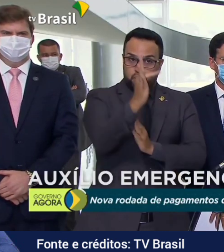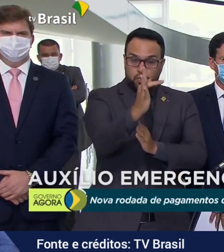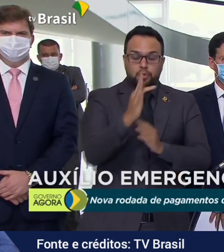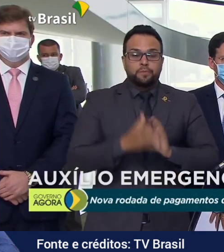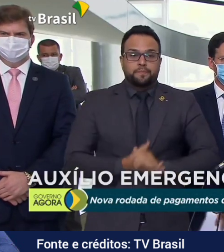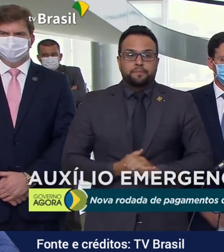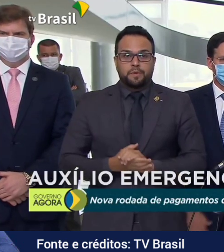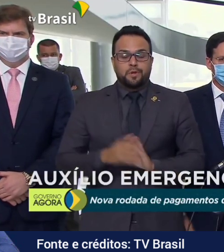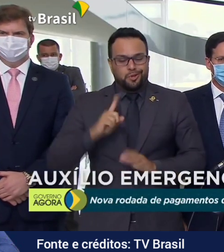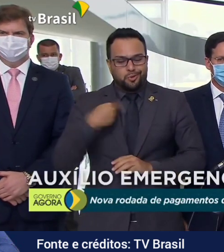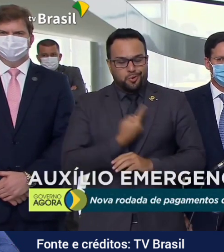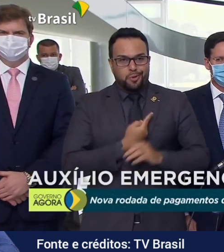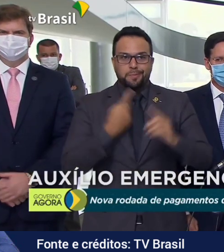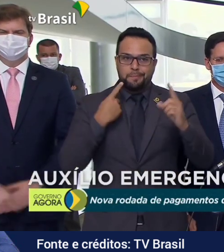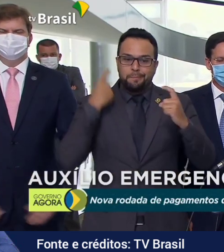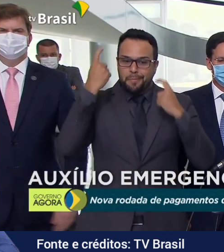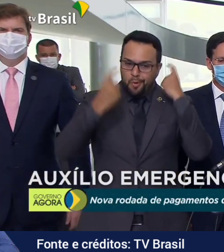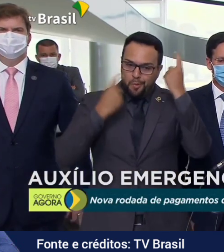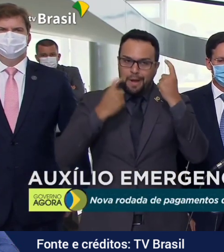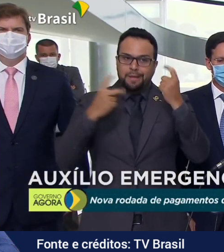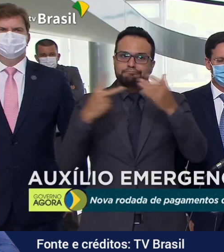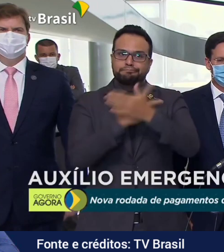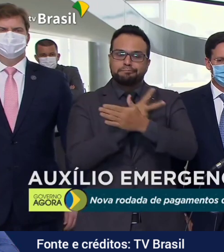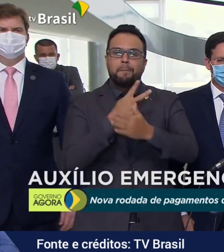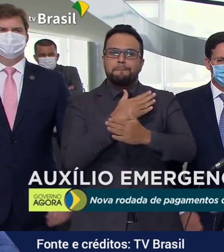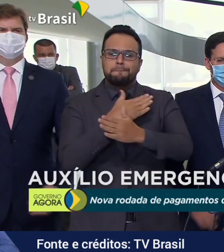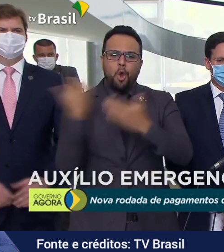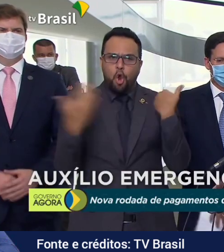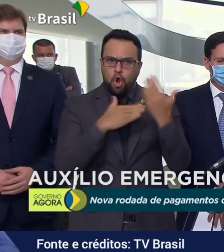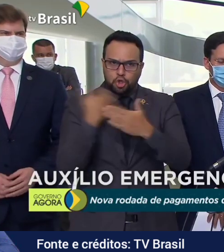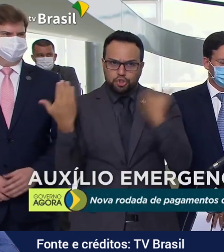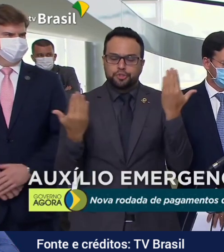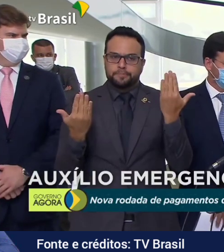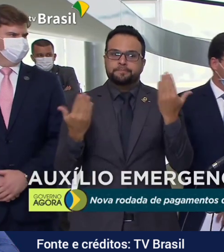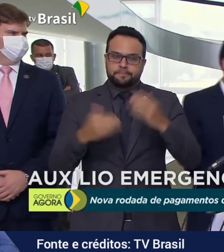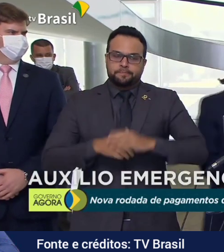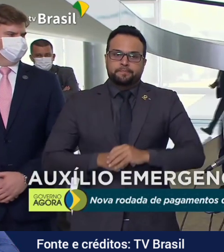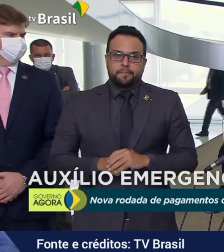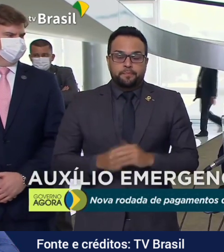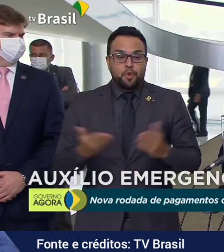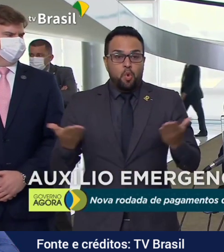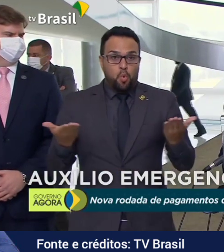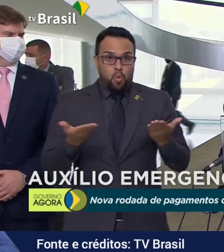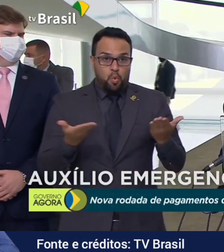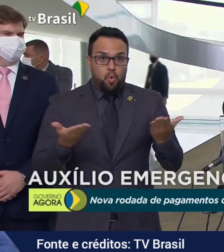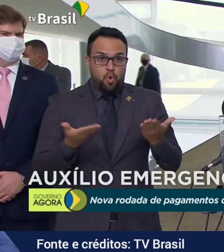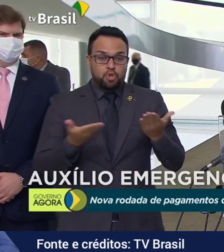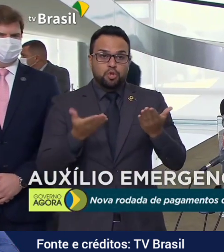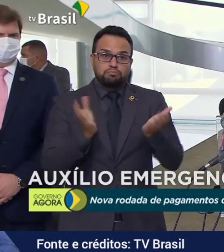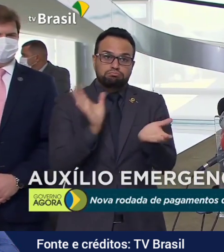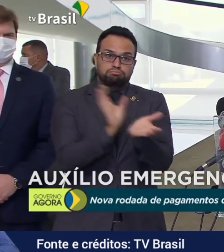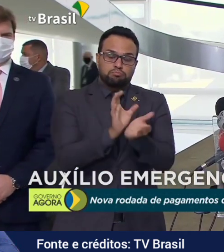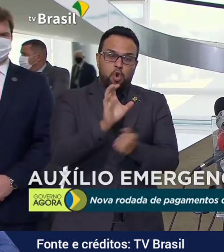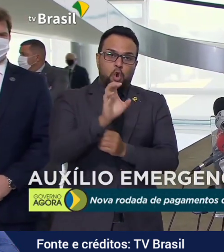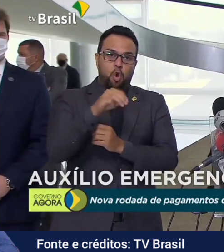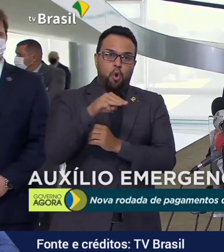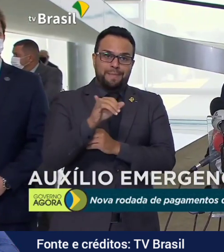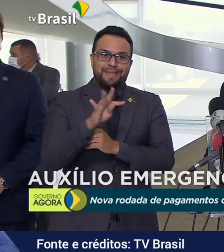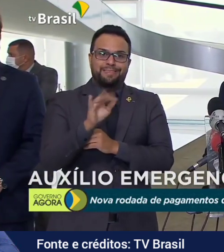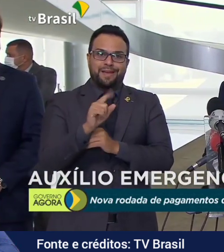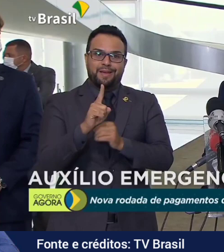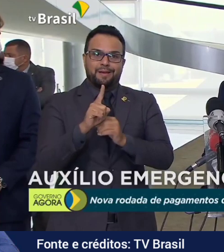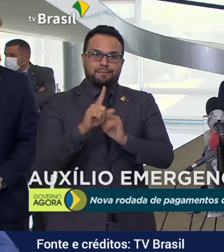preocupados com as mortes. Hoje, o nosso comitê se reuniu de manhã